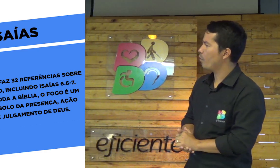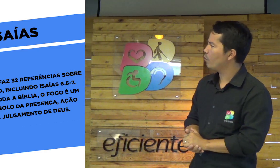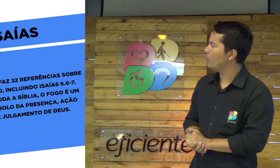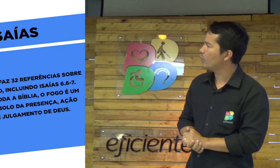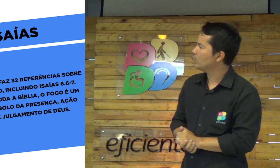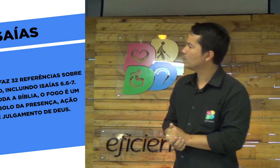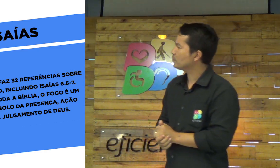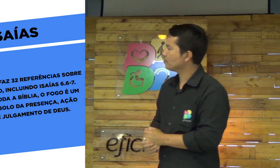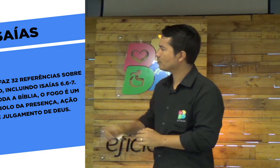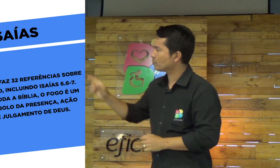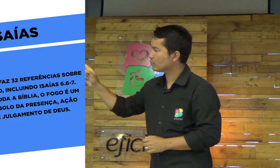Pode passar.